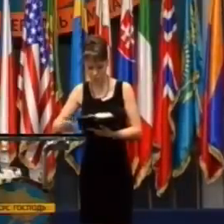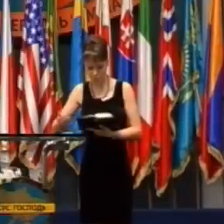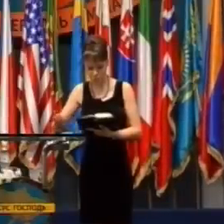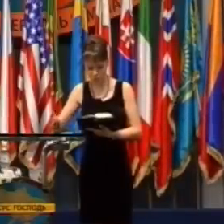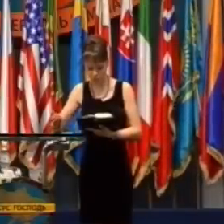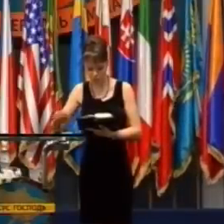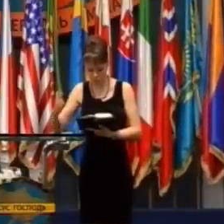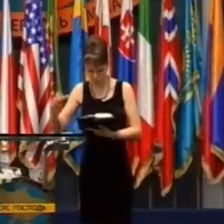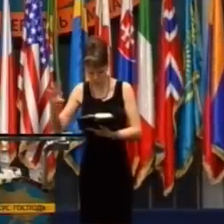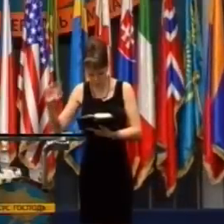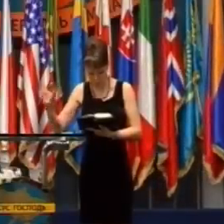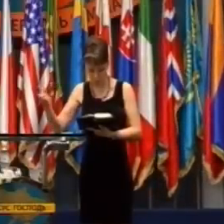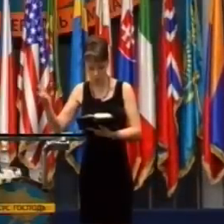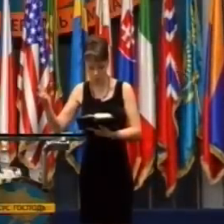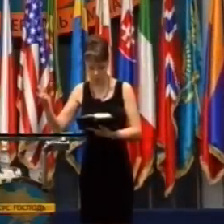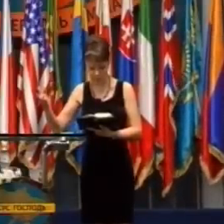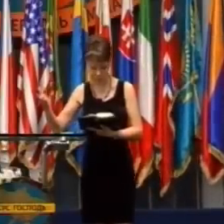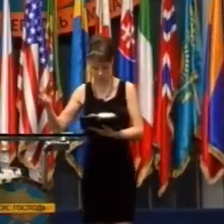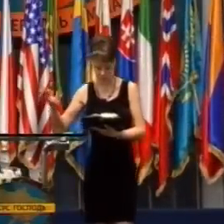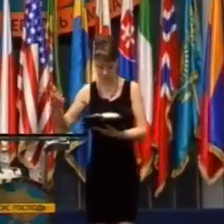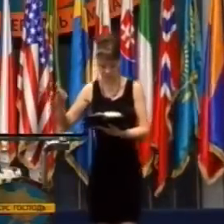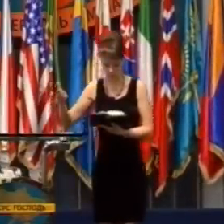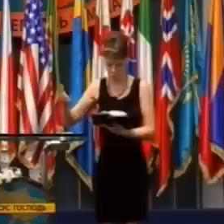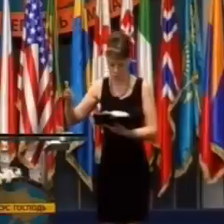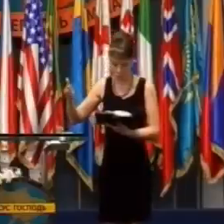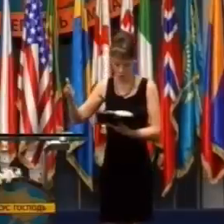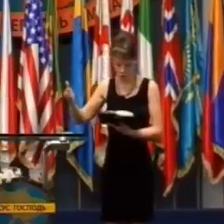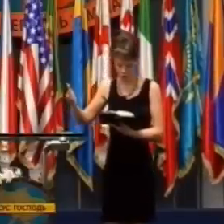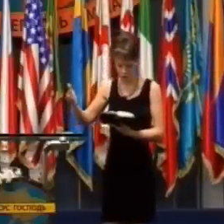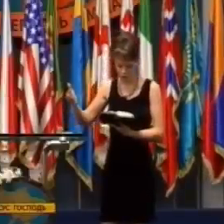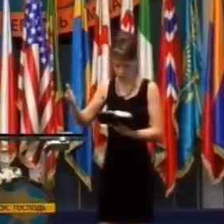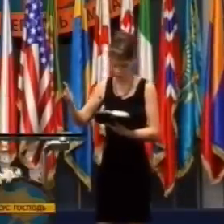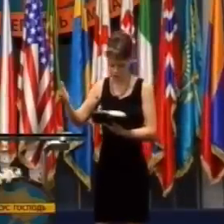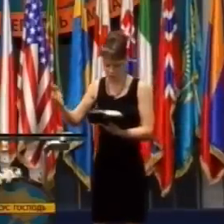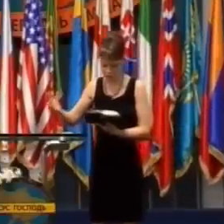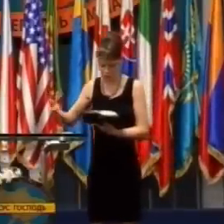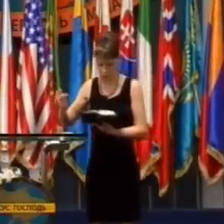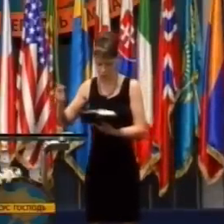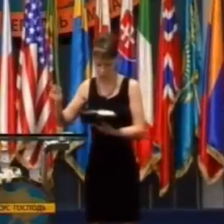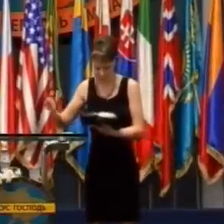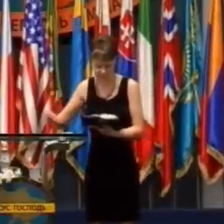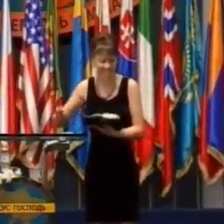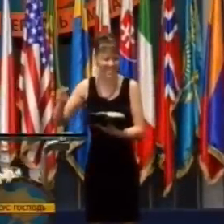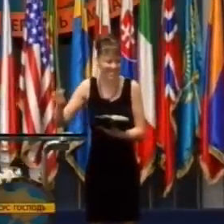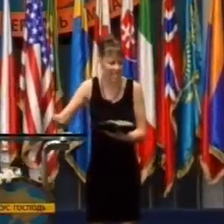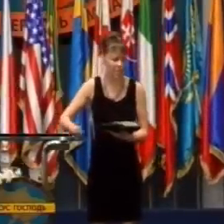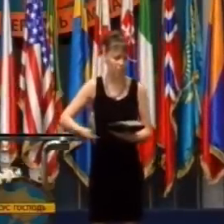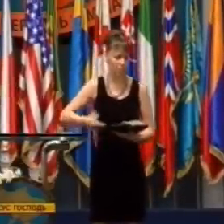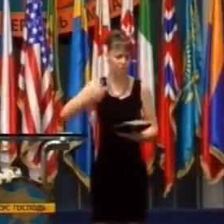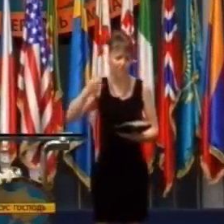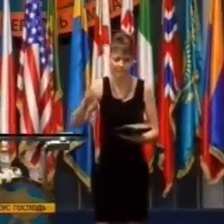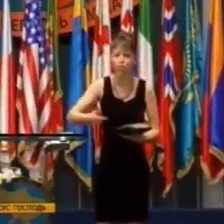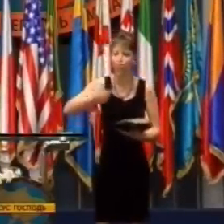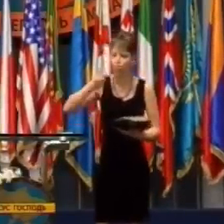A to podľa moci, na základe moci, ktorá pôsobí v nás.